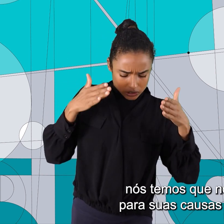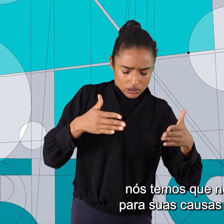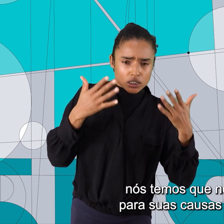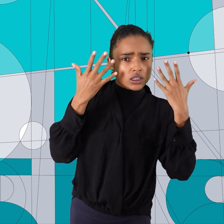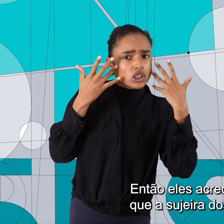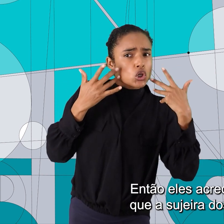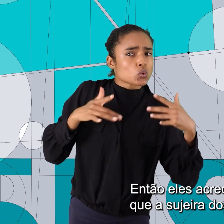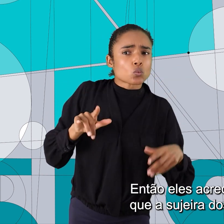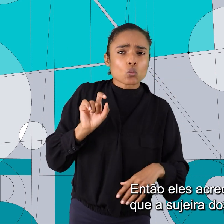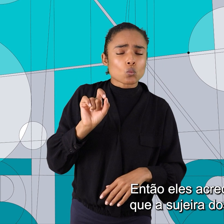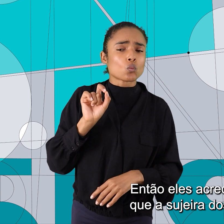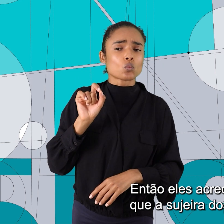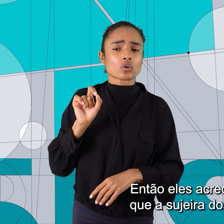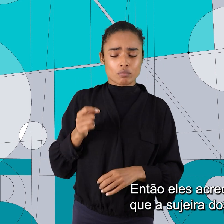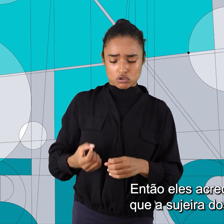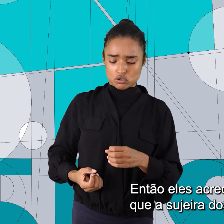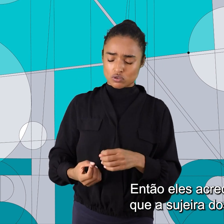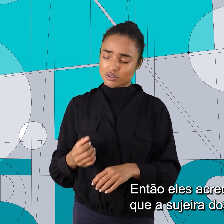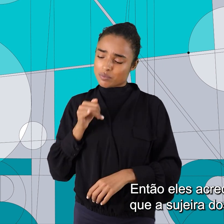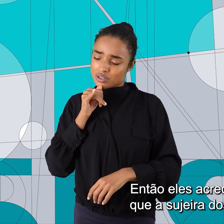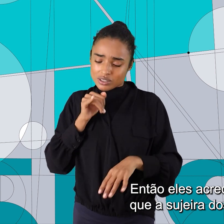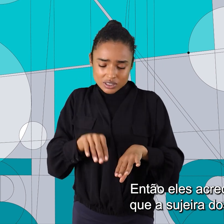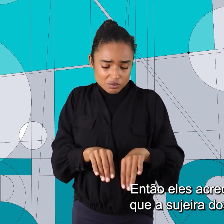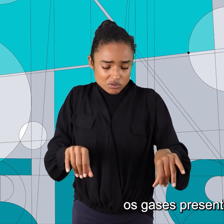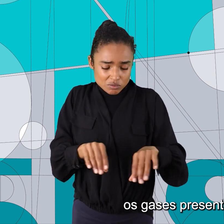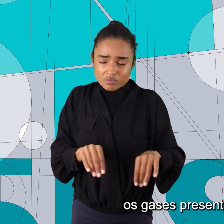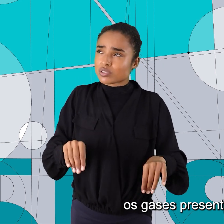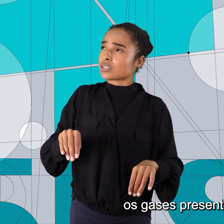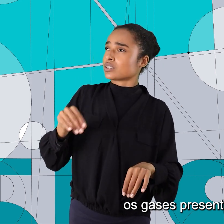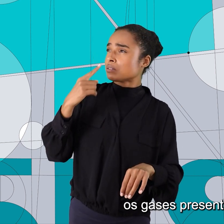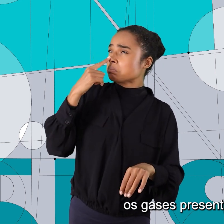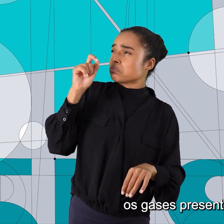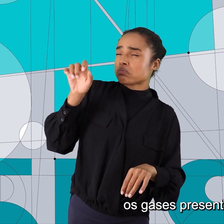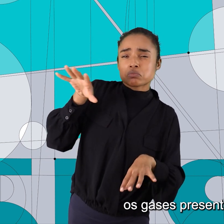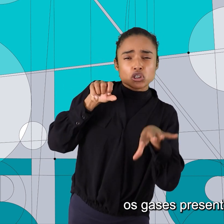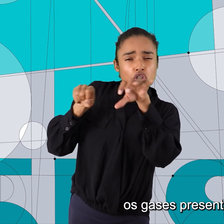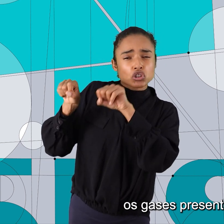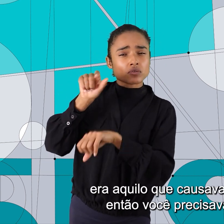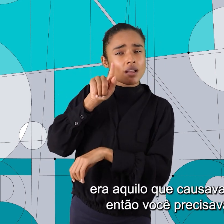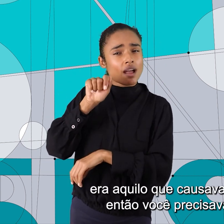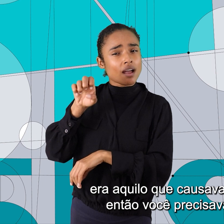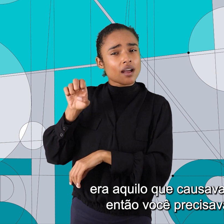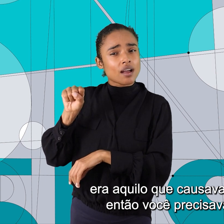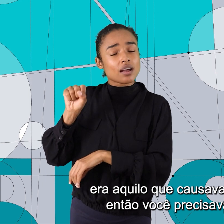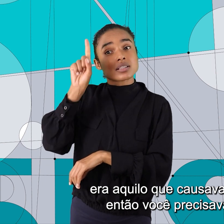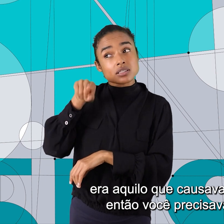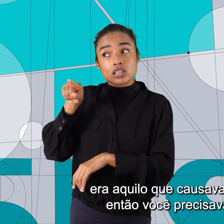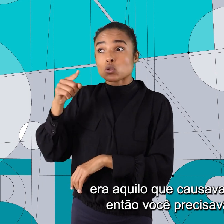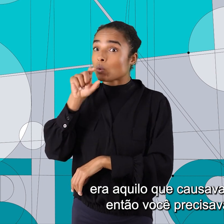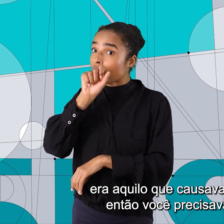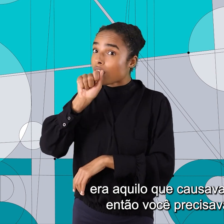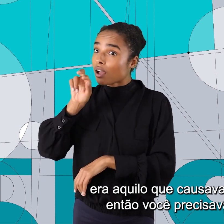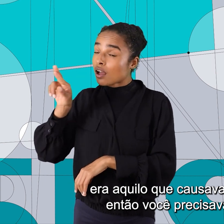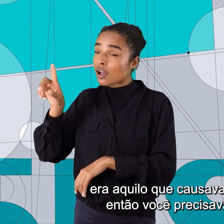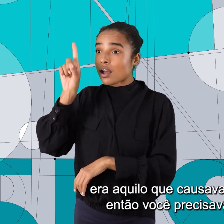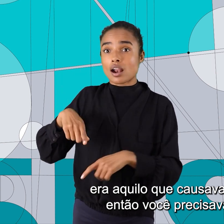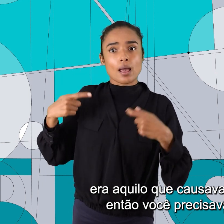causas naturais. Então, eles acreditavam que a sujeira dos solos, os gases presentes no ar, era aquilo que causava as